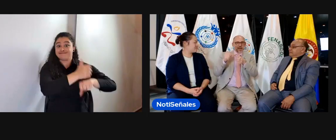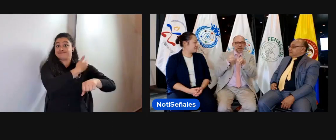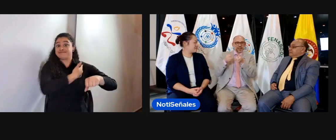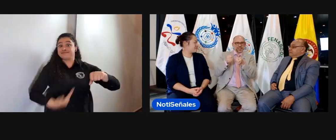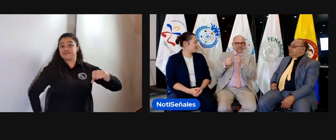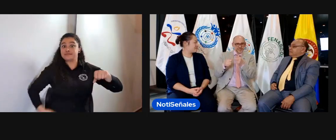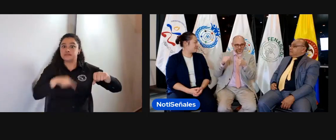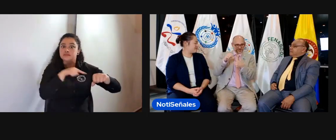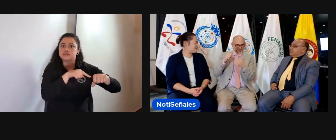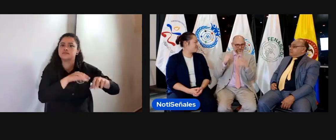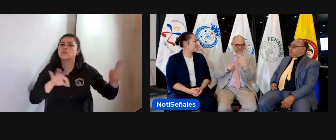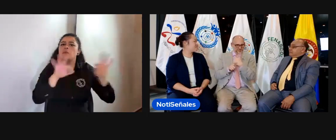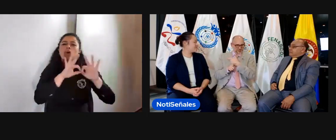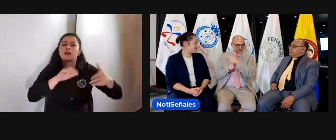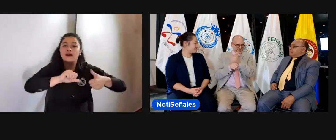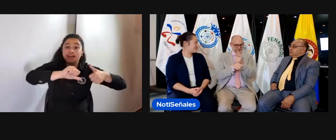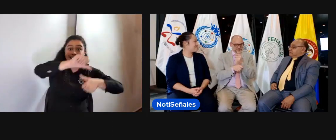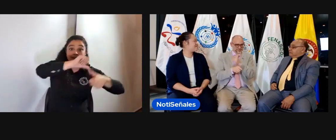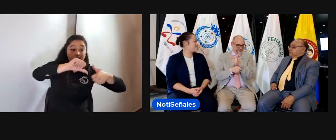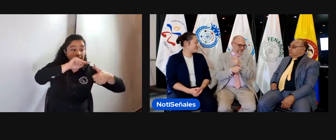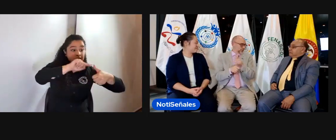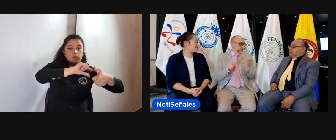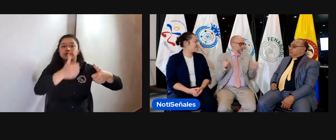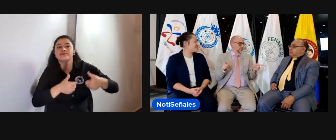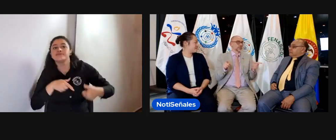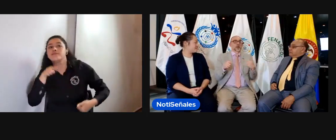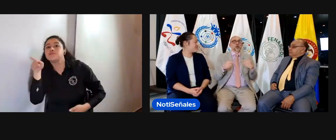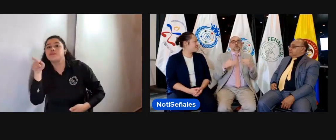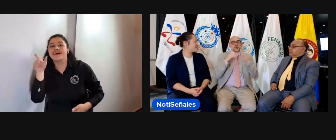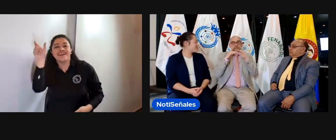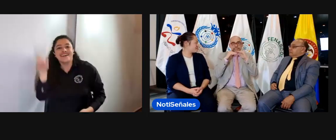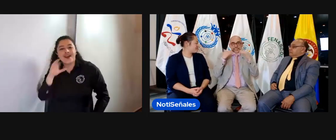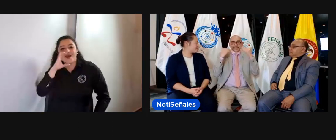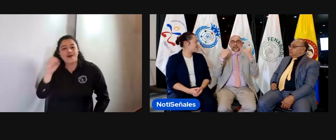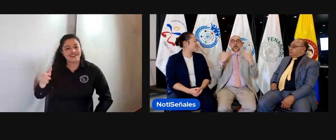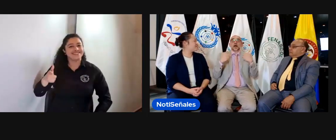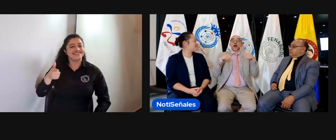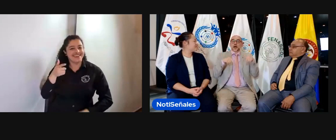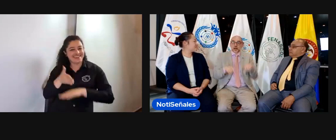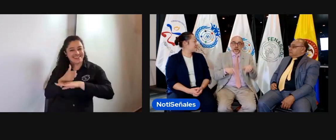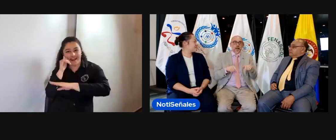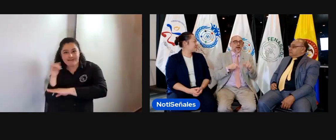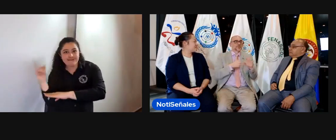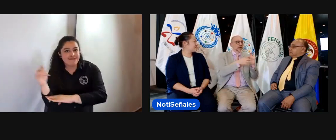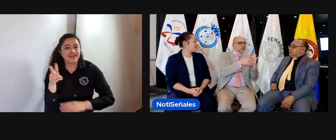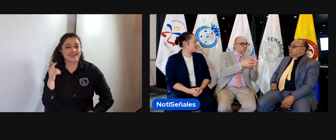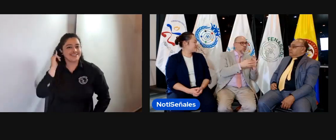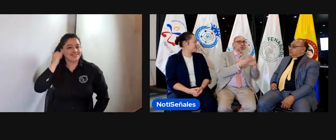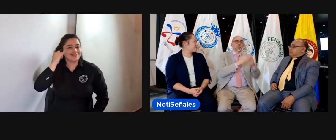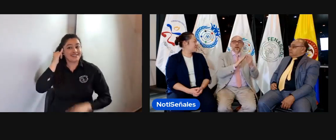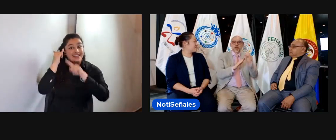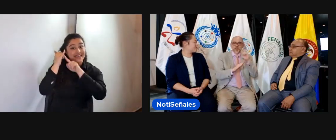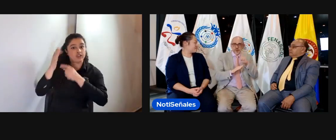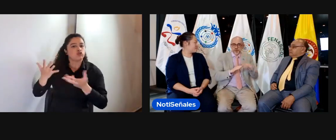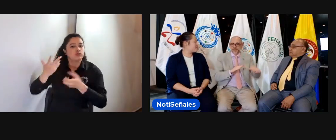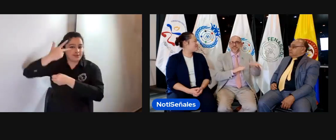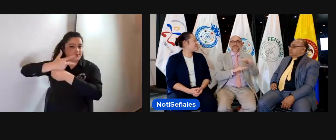Sudamérica, y también pues está, ustedes lo vieron en la presentación, el secretario regional para Centroamérica, que es Julio Vámaca,